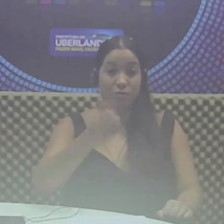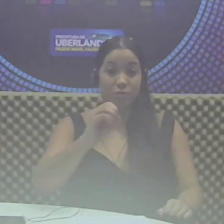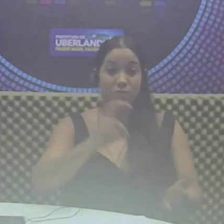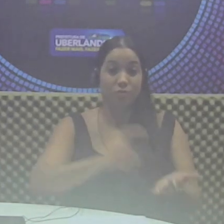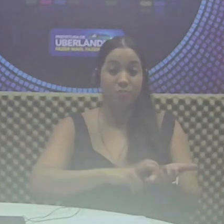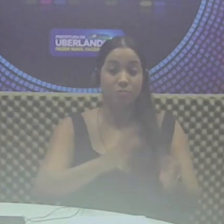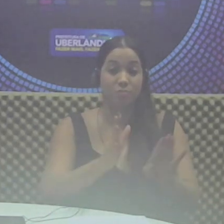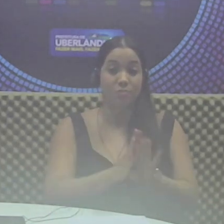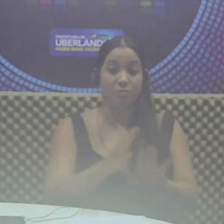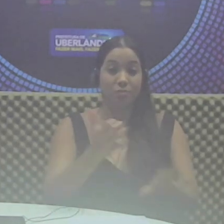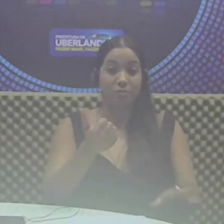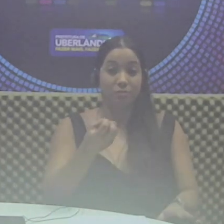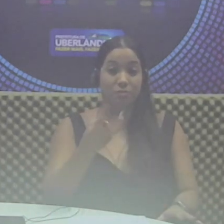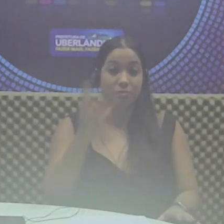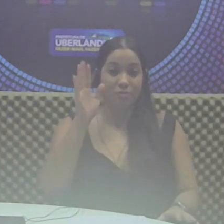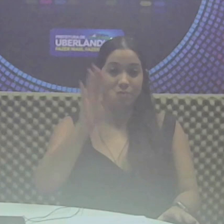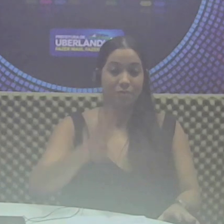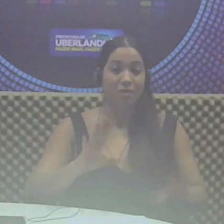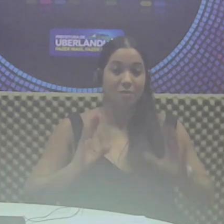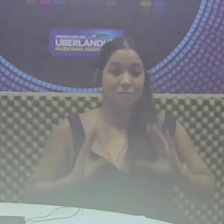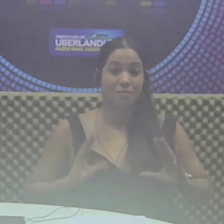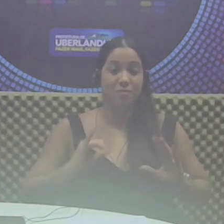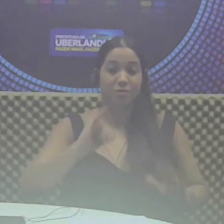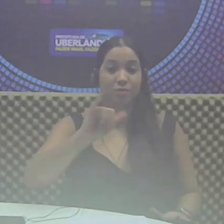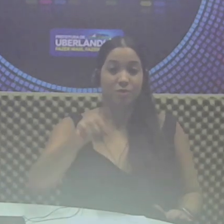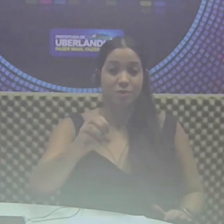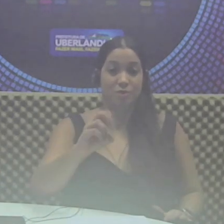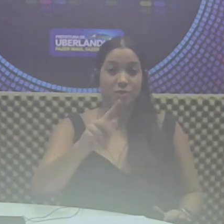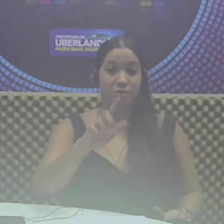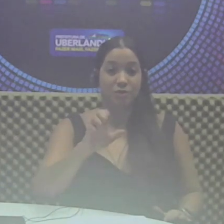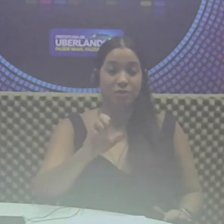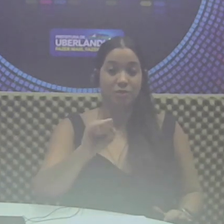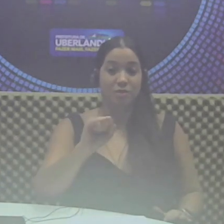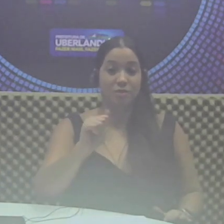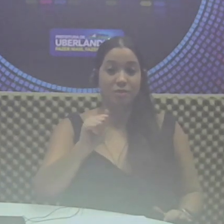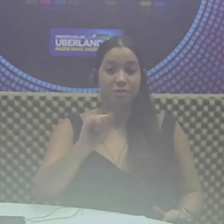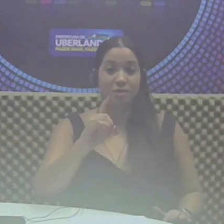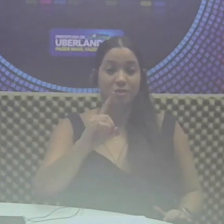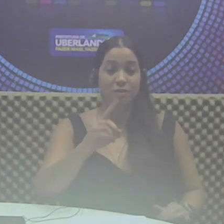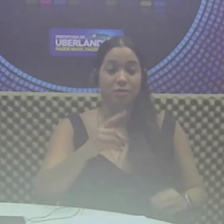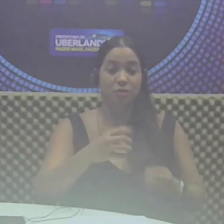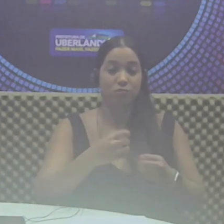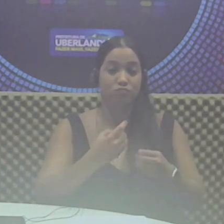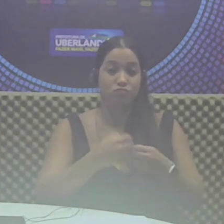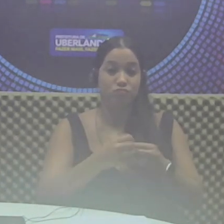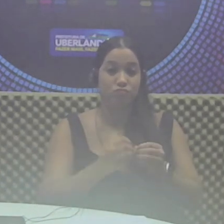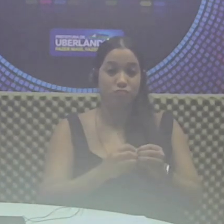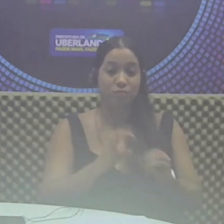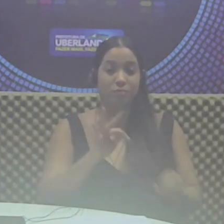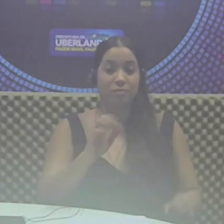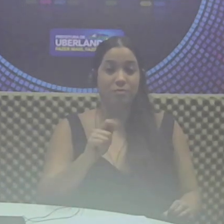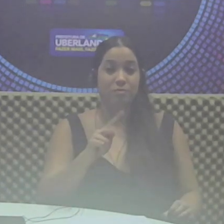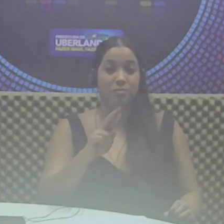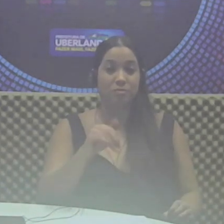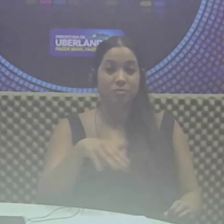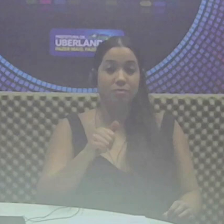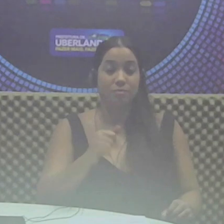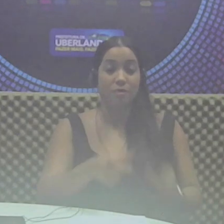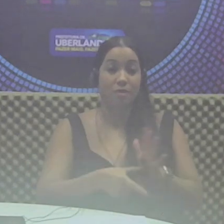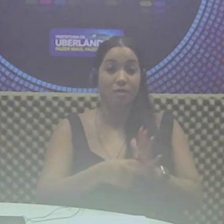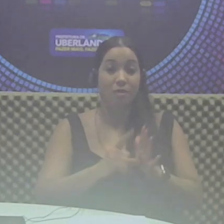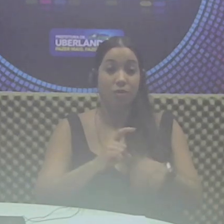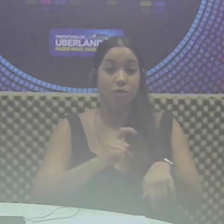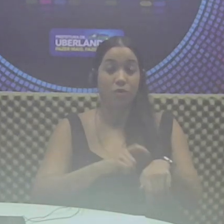da tarde, na Praça Jorge Said, no distrito de Itapuirama. Um pouco antes, às 9 da manhã,